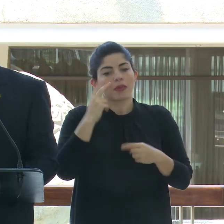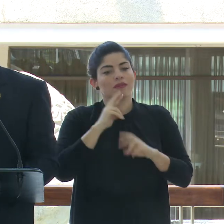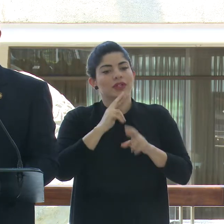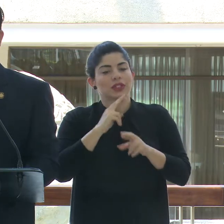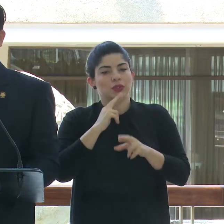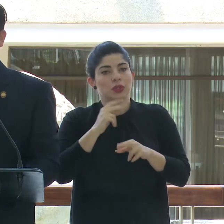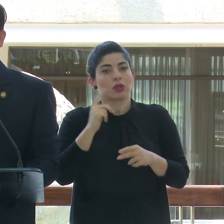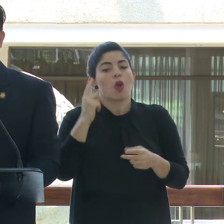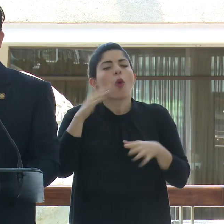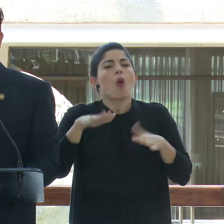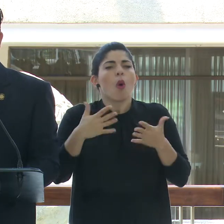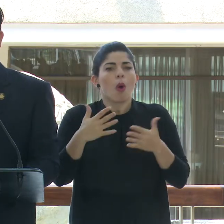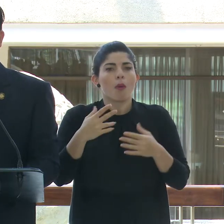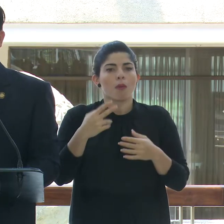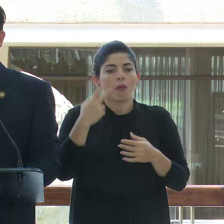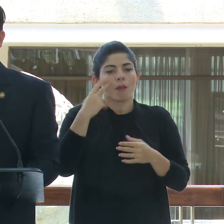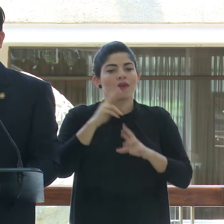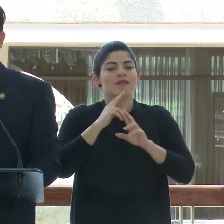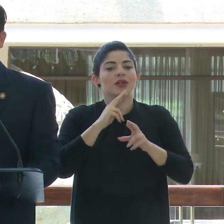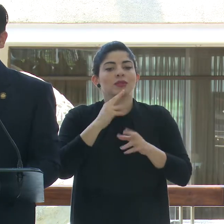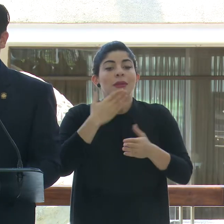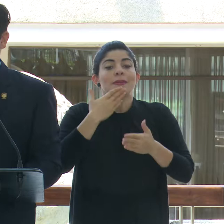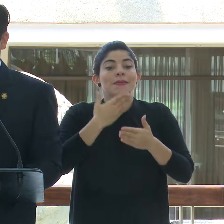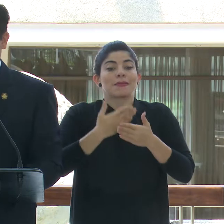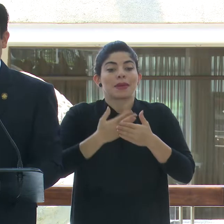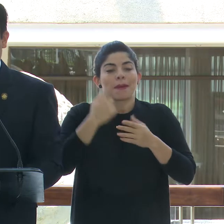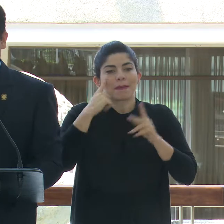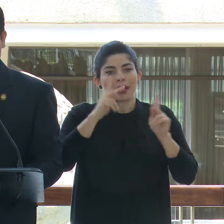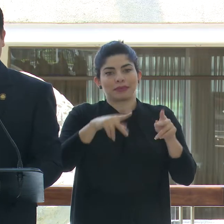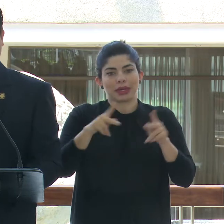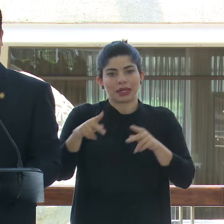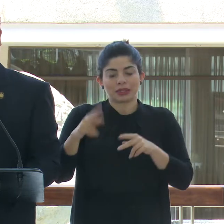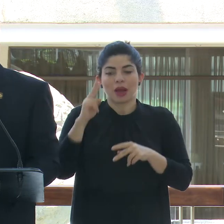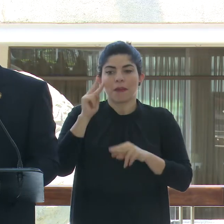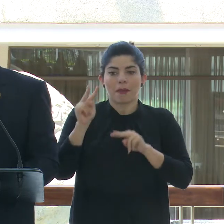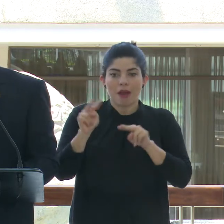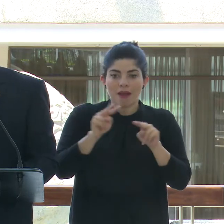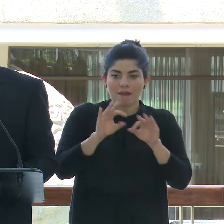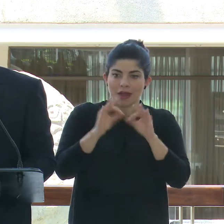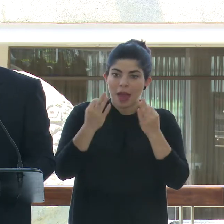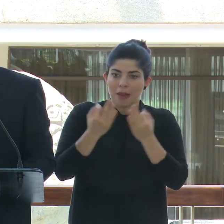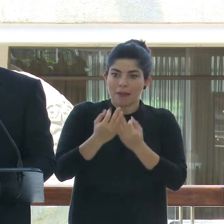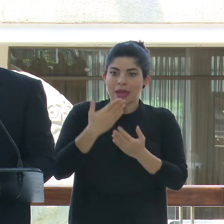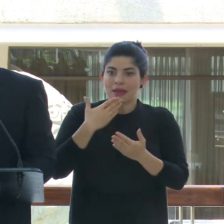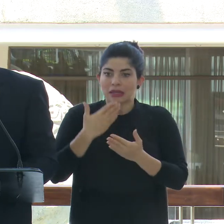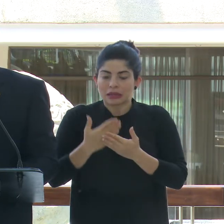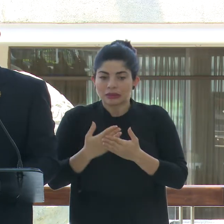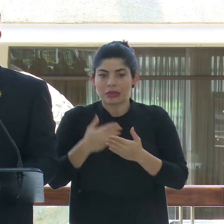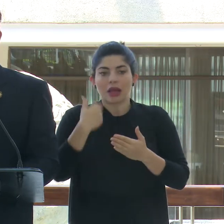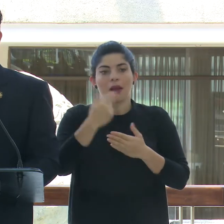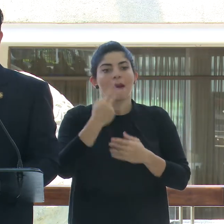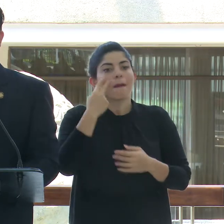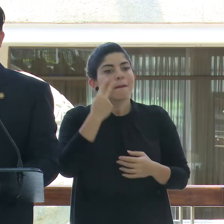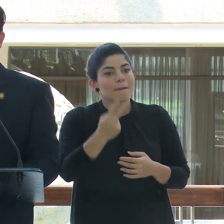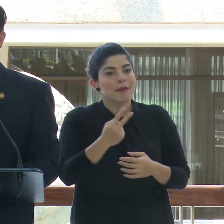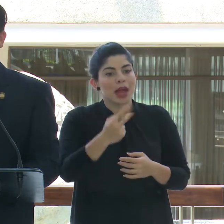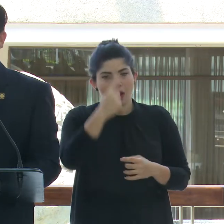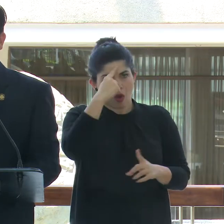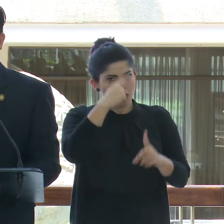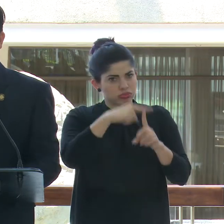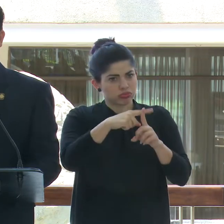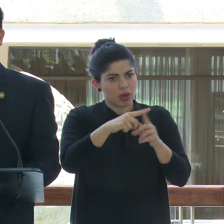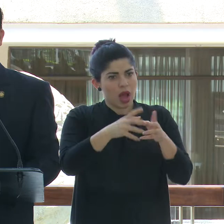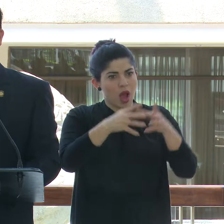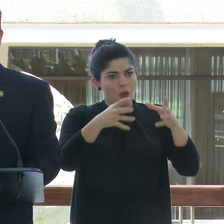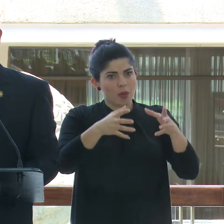bienestar de las personas, verlo en el bienestar de las familias y verlo en un optimismo